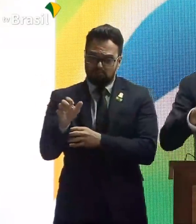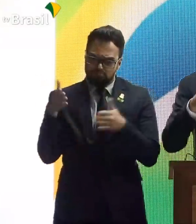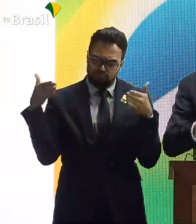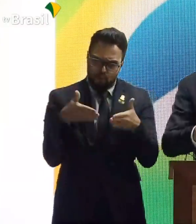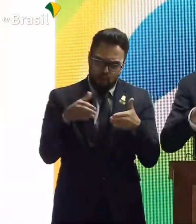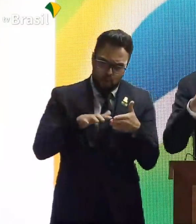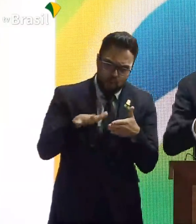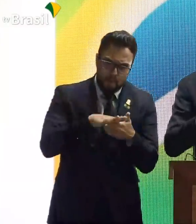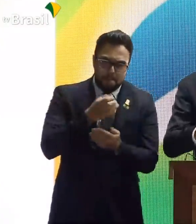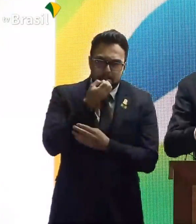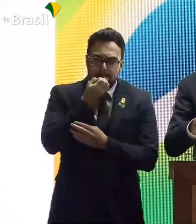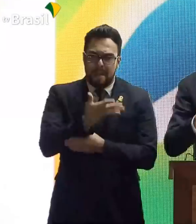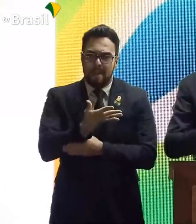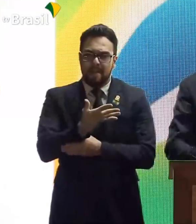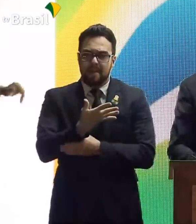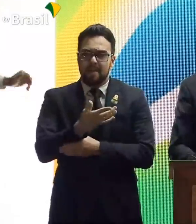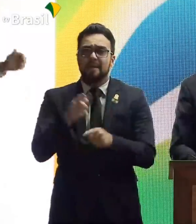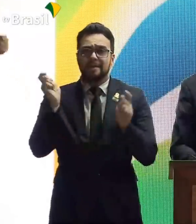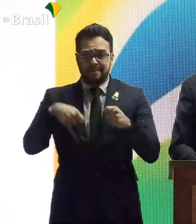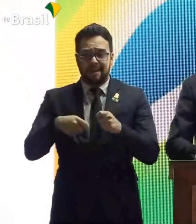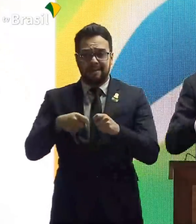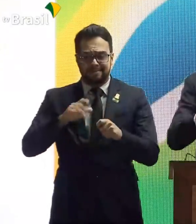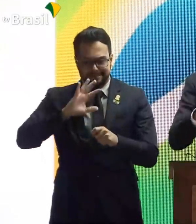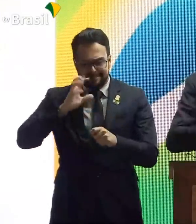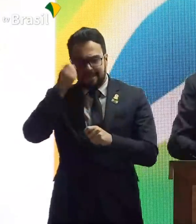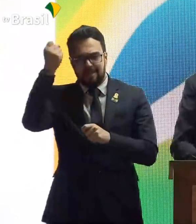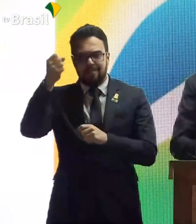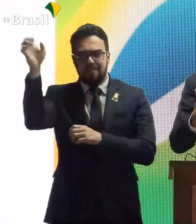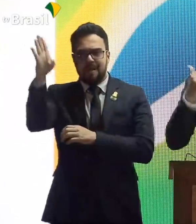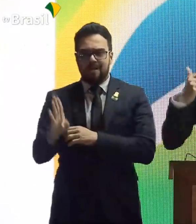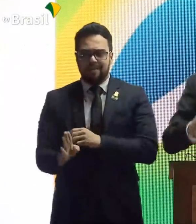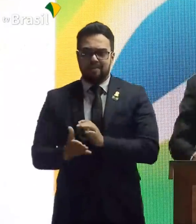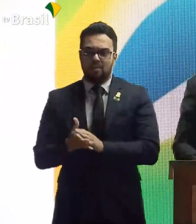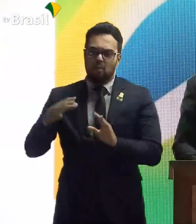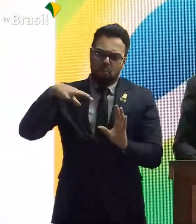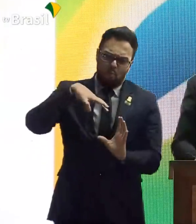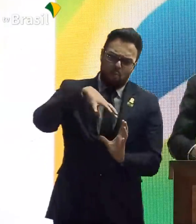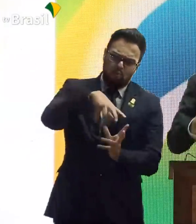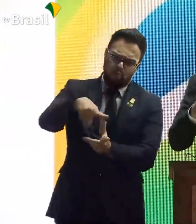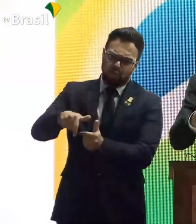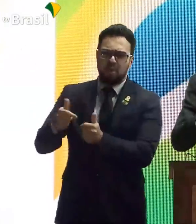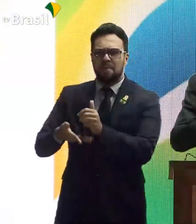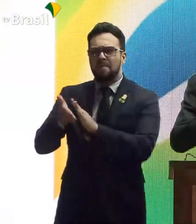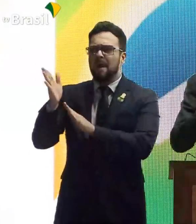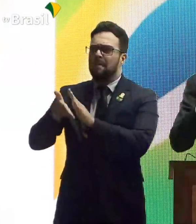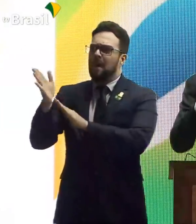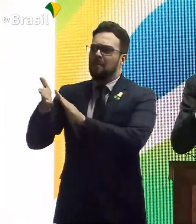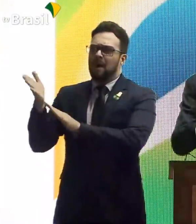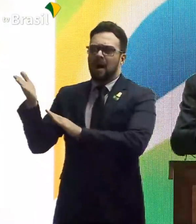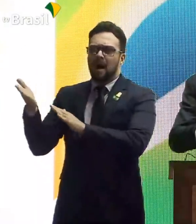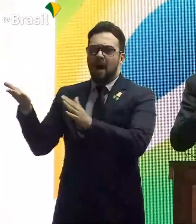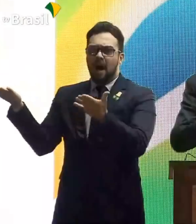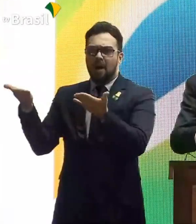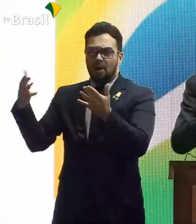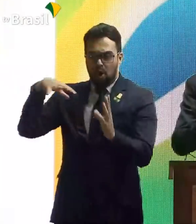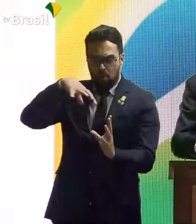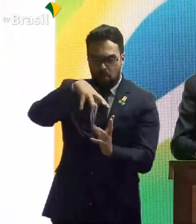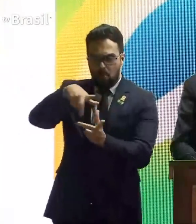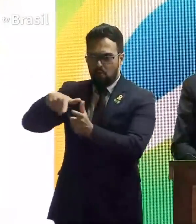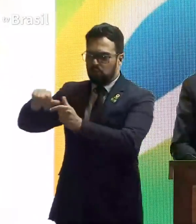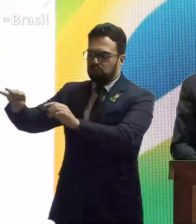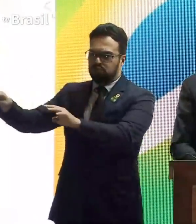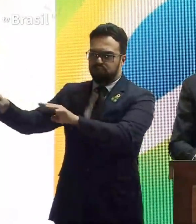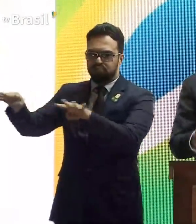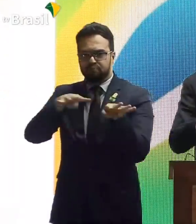nós saímos dessa situação que nos encontramos. O mundo todo, como disse que viajava, está agora nos olhando de maneira